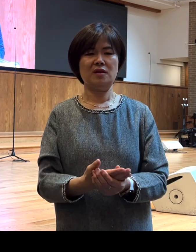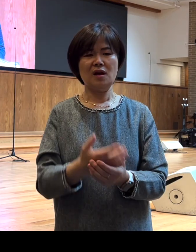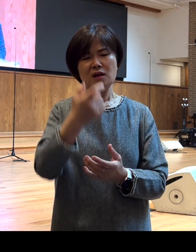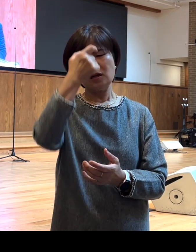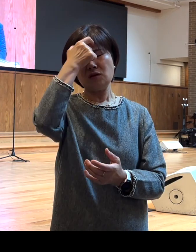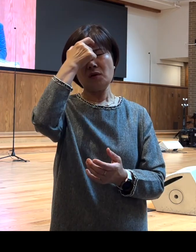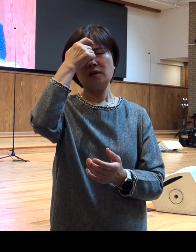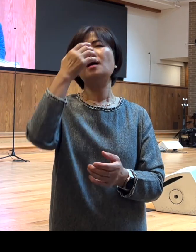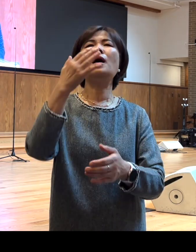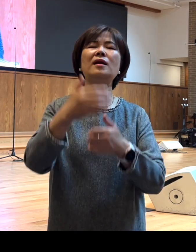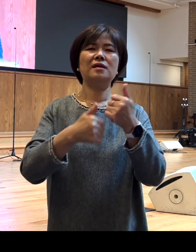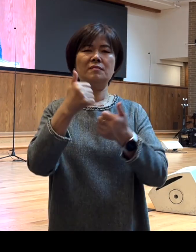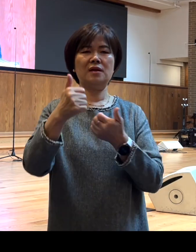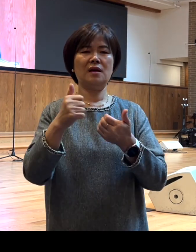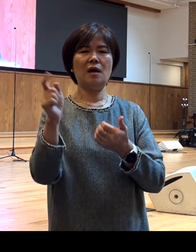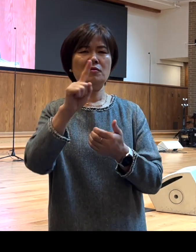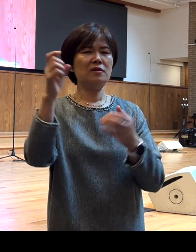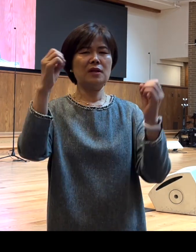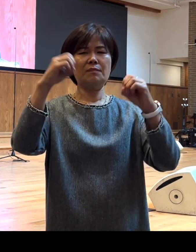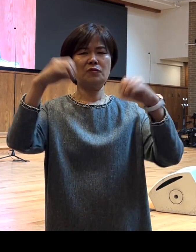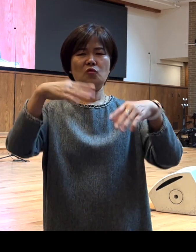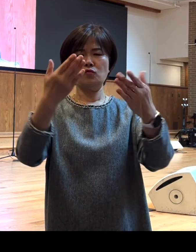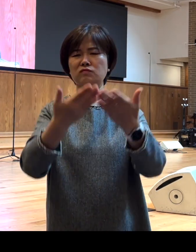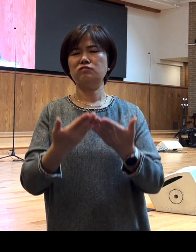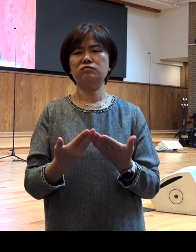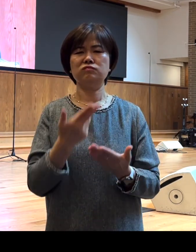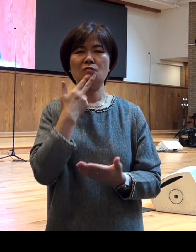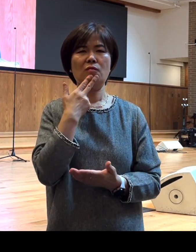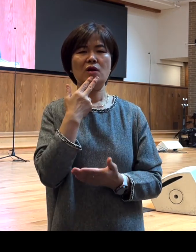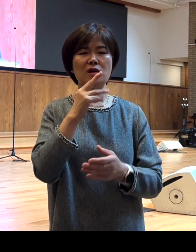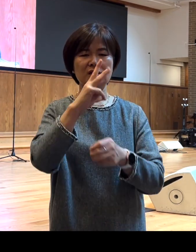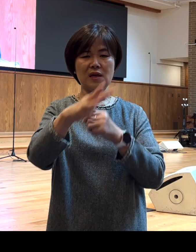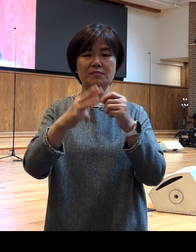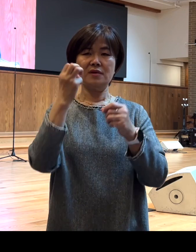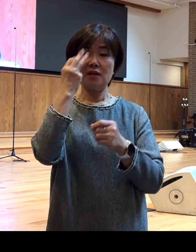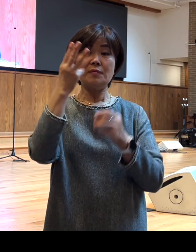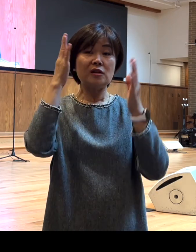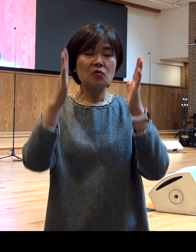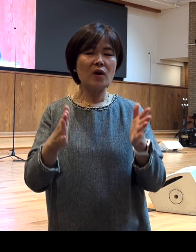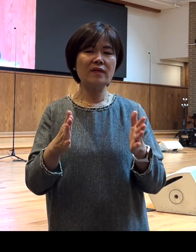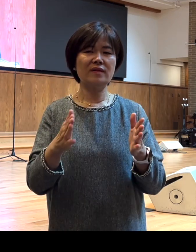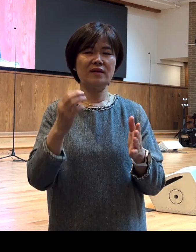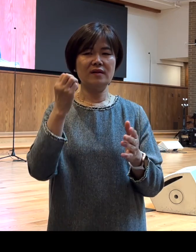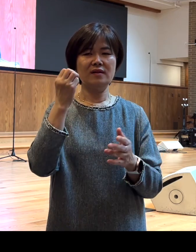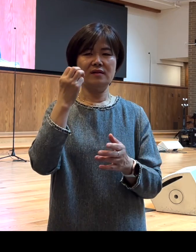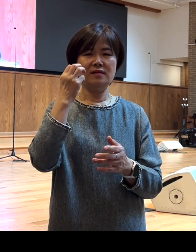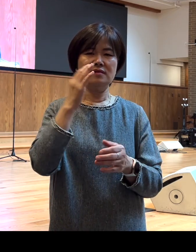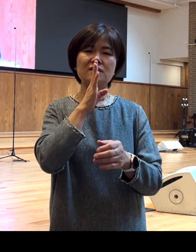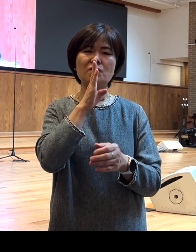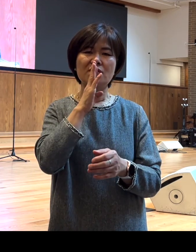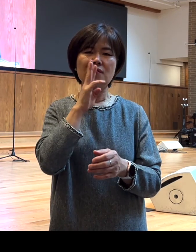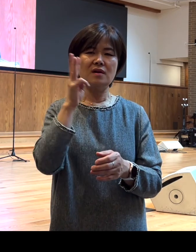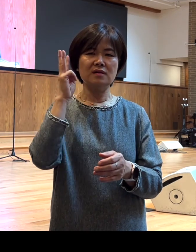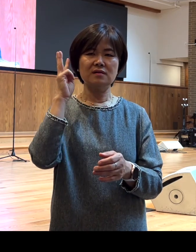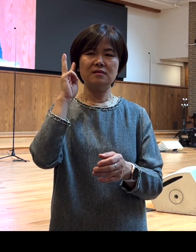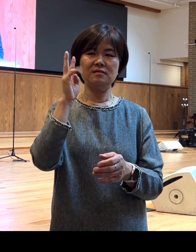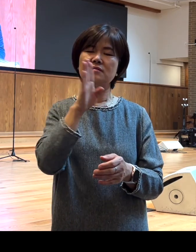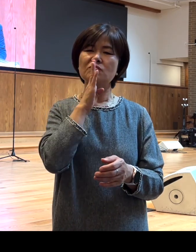하나님이 아무런 답도 주시지 않는 것 같았어요 한 3일을 작정하고 기도하는데 그럼 마지막 3일째 되는데 하나님이 제